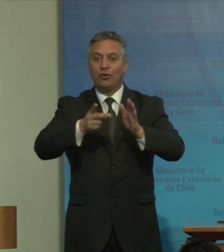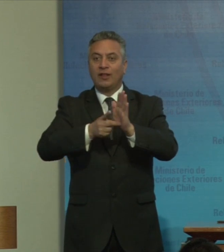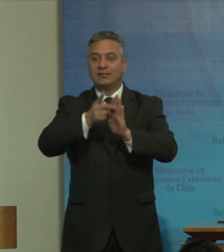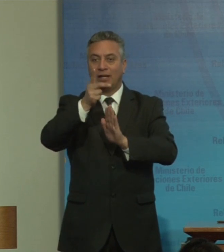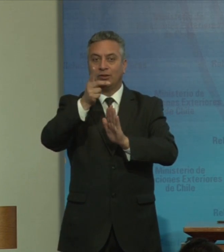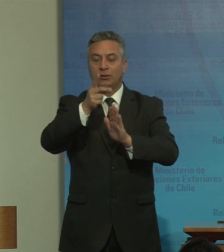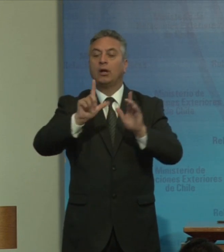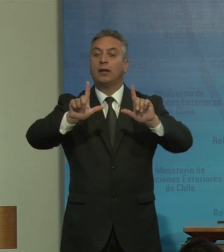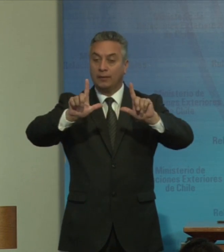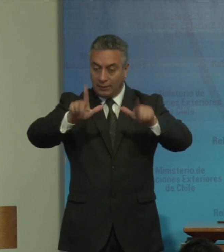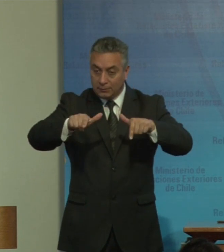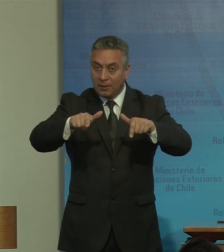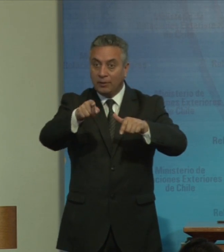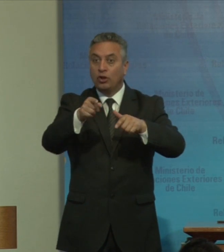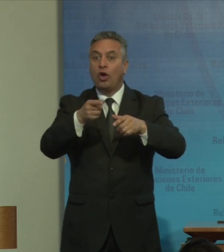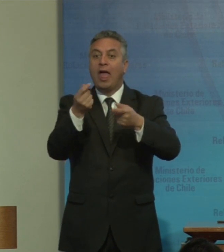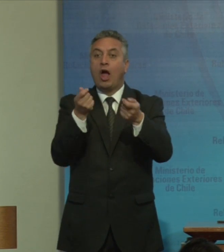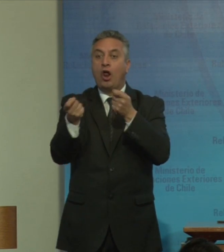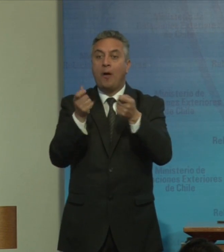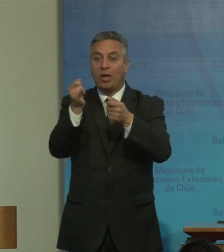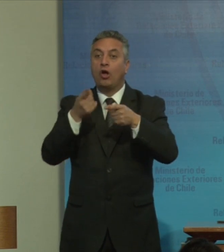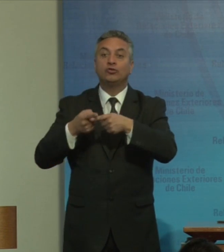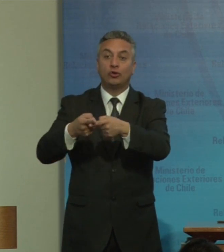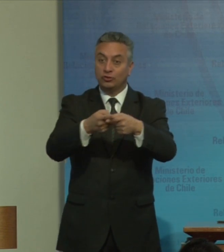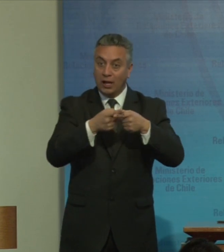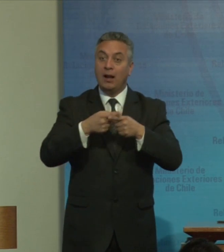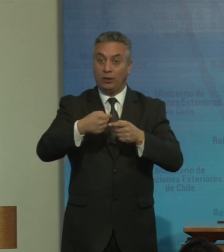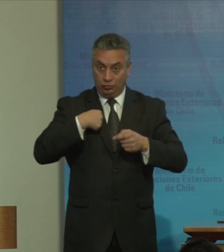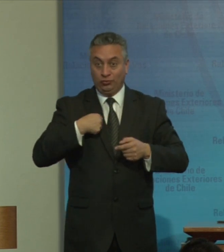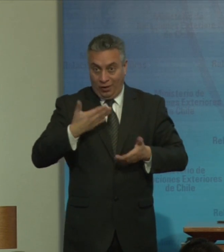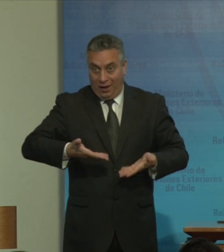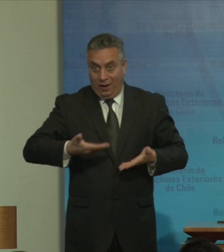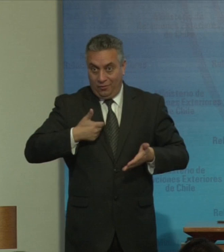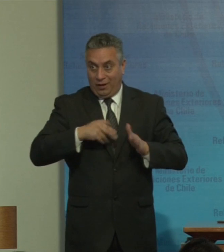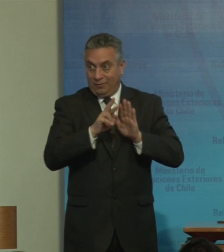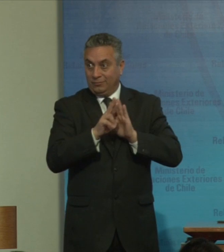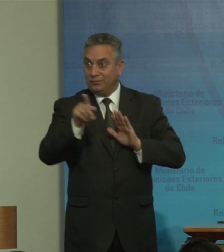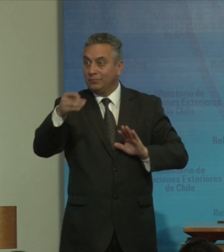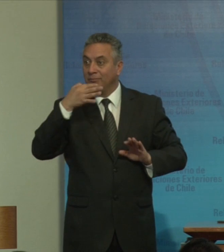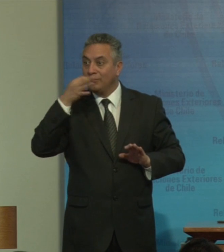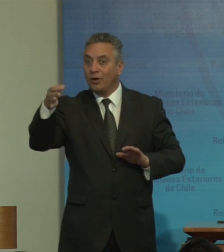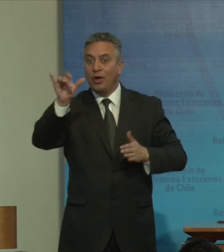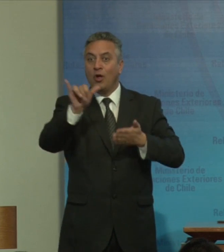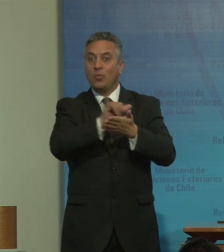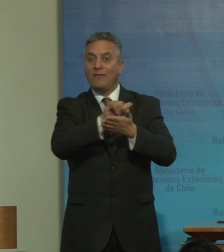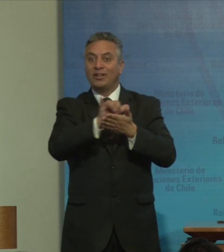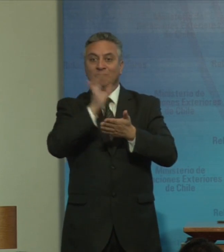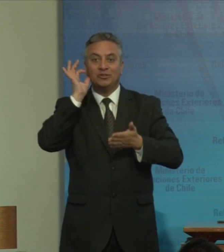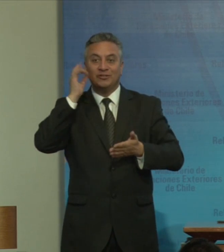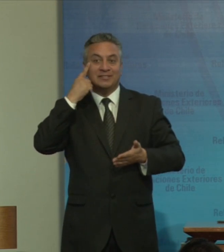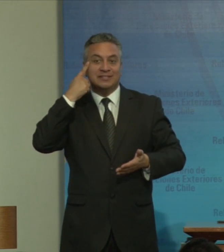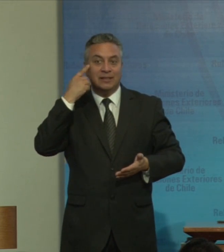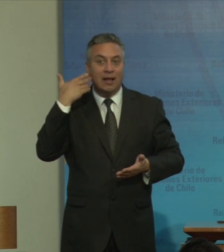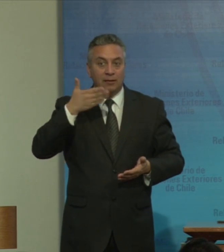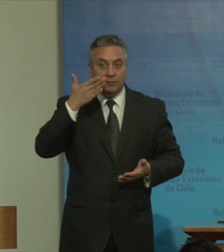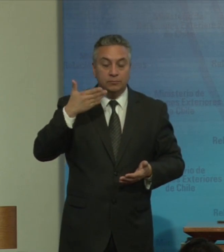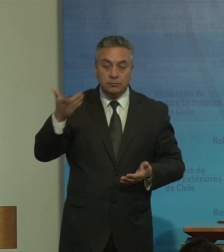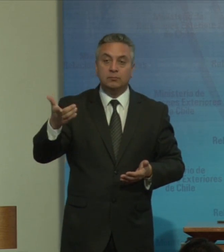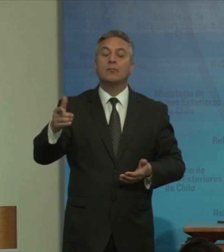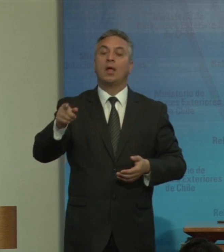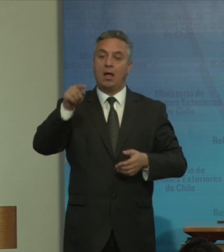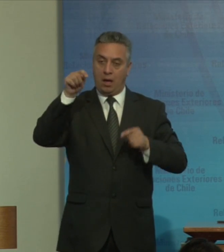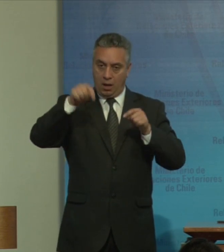perdón Económicos y Sociales como justo representó aquí Coito de Nueva York compartamos el rol de Secretaría de la